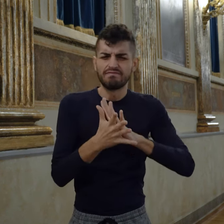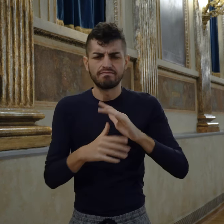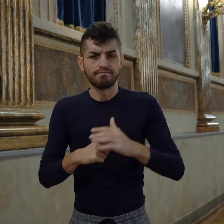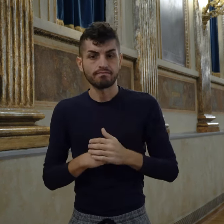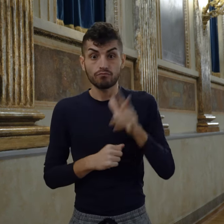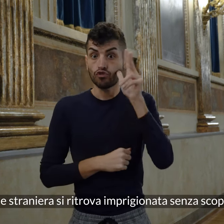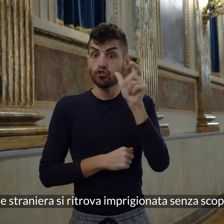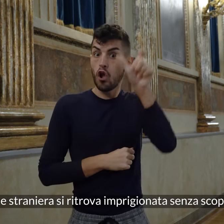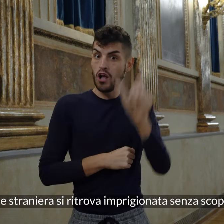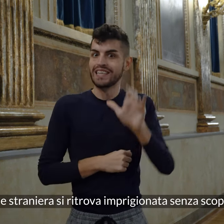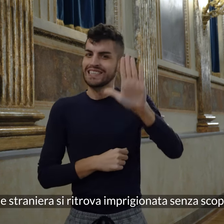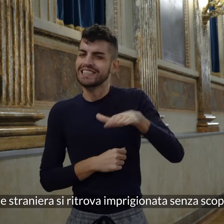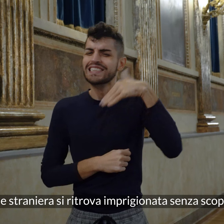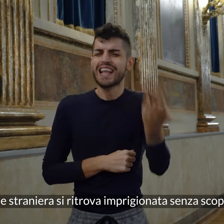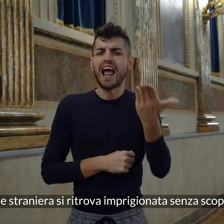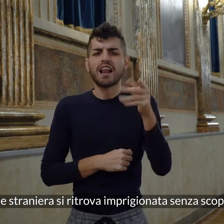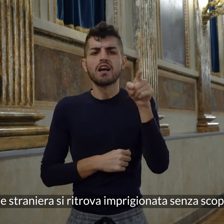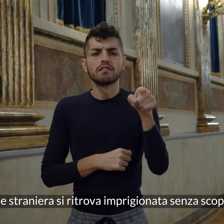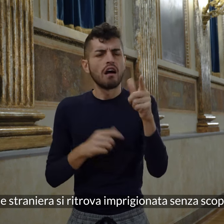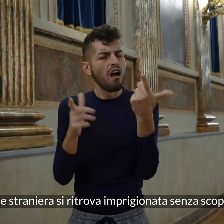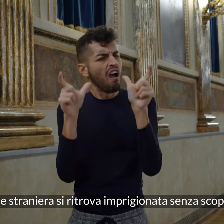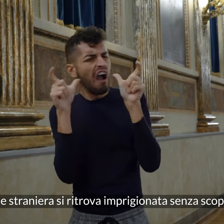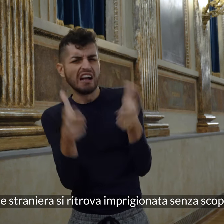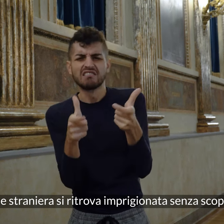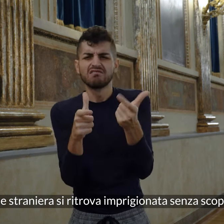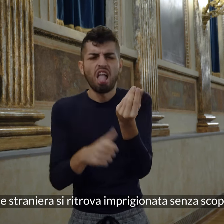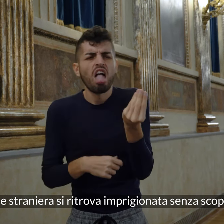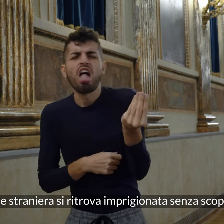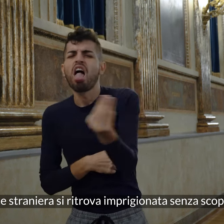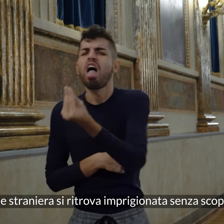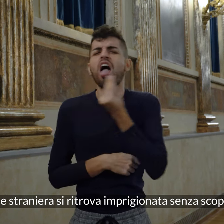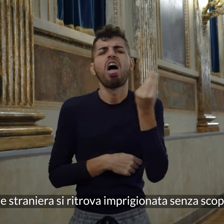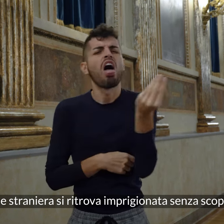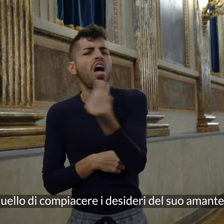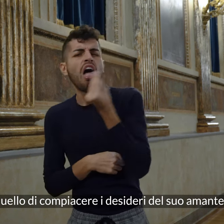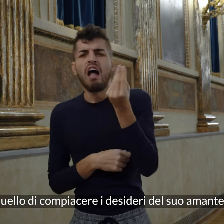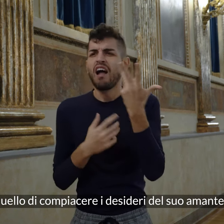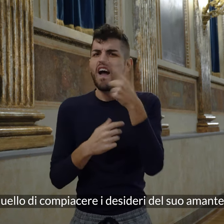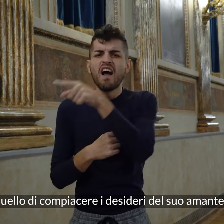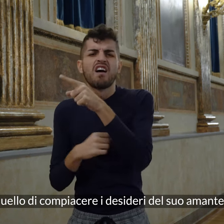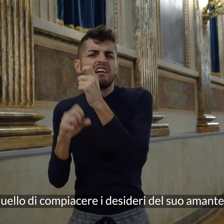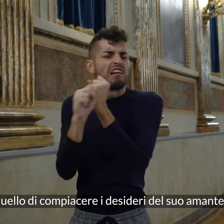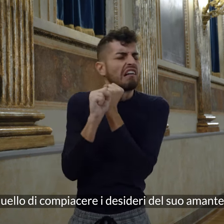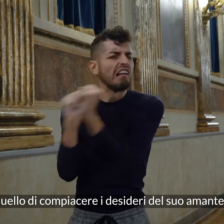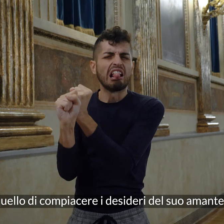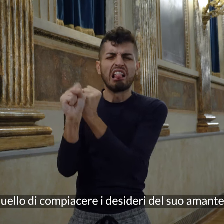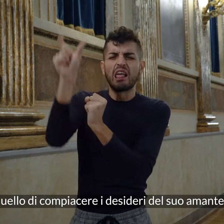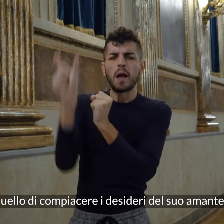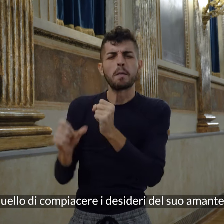La giovane straniera si ritrova imprigionata senza scopo se non quello di compiacere i